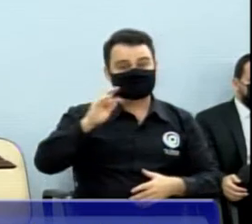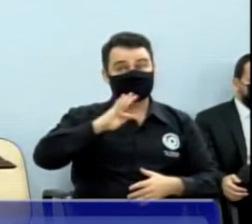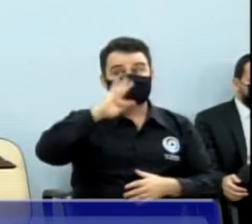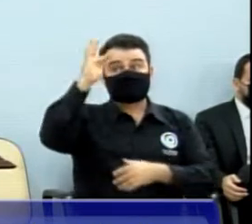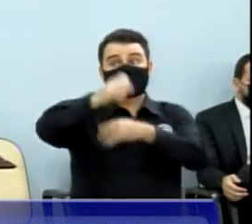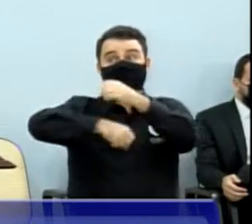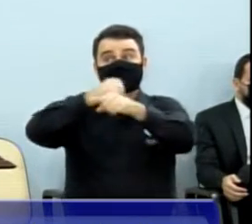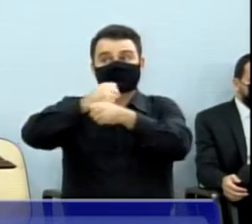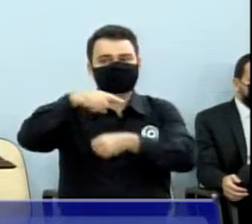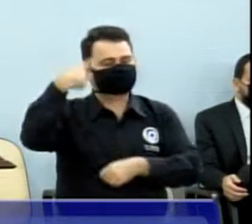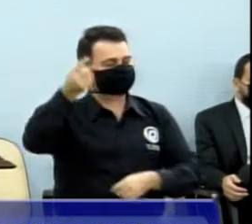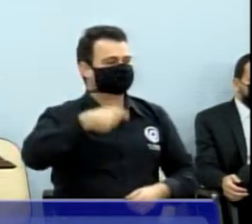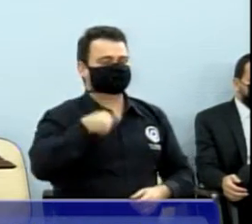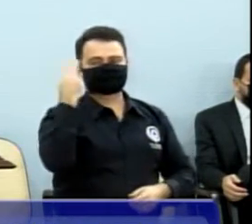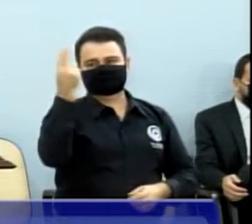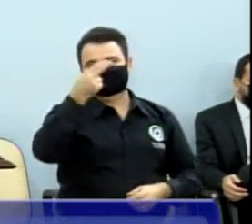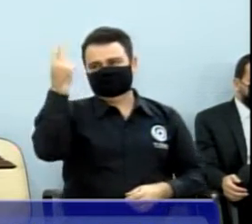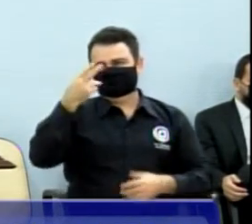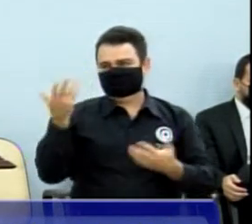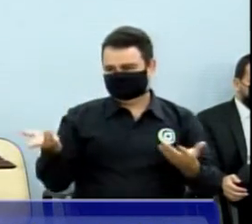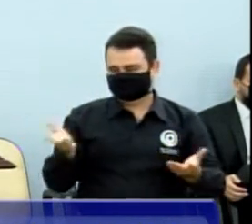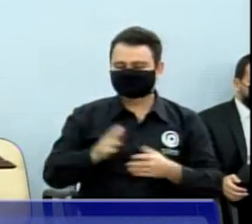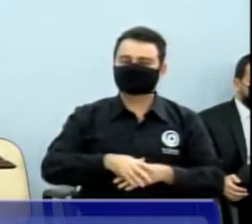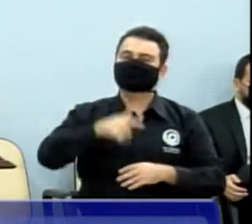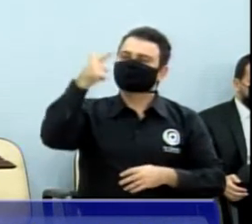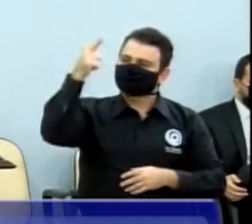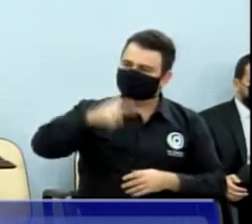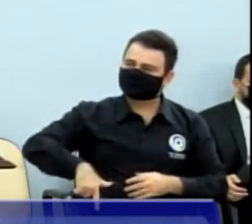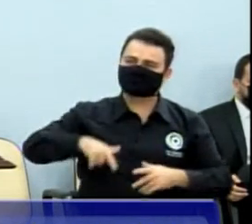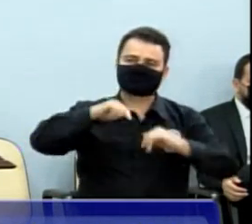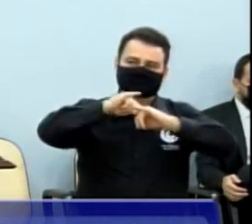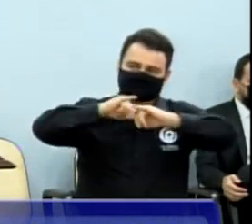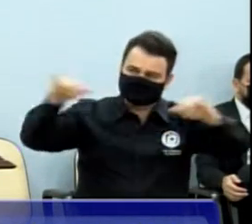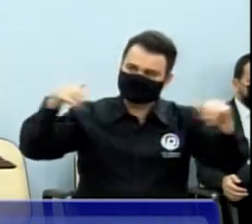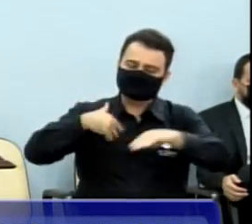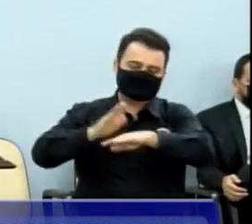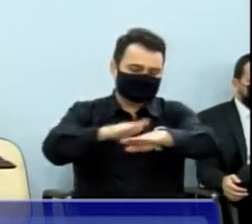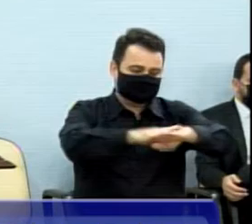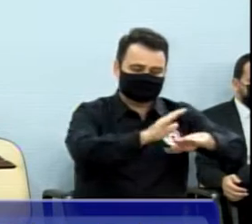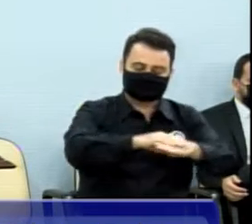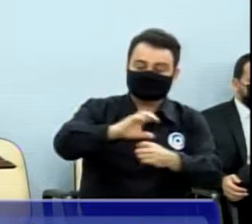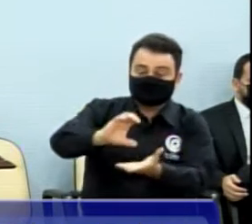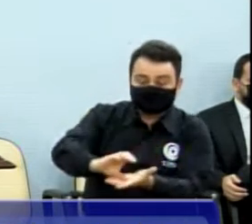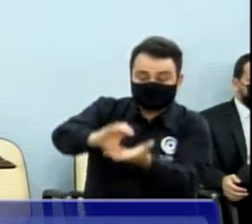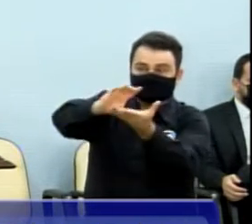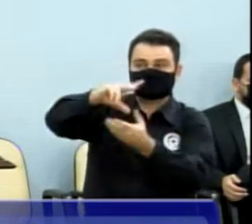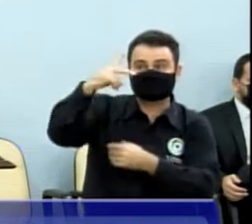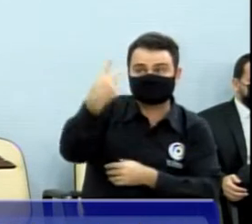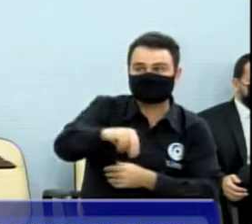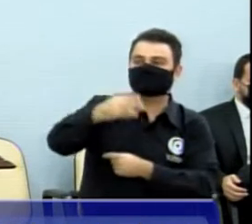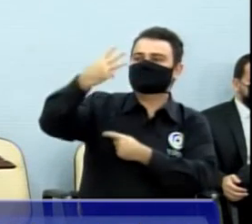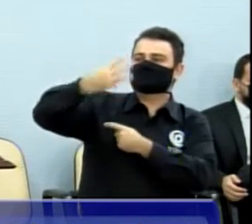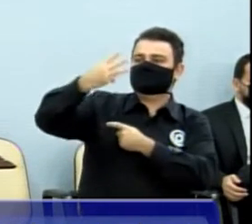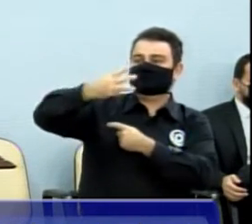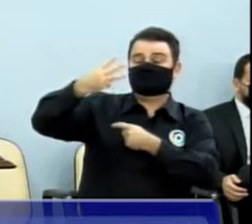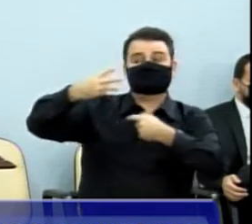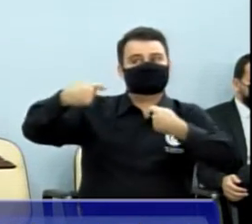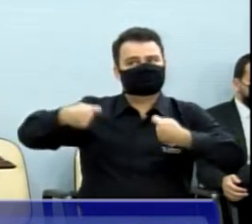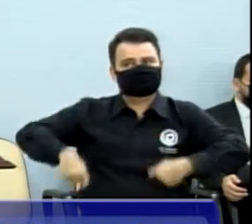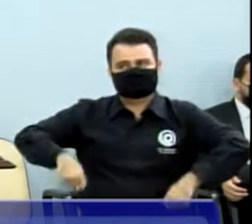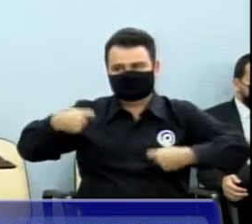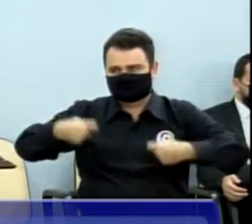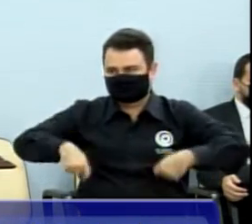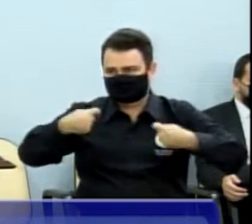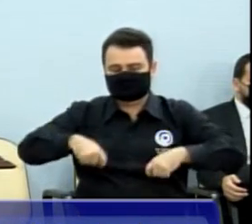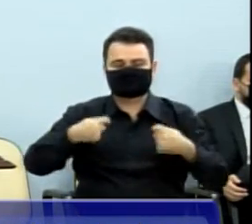Então, fique aqui mais nova, essa pauta novamente do Conselho, de mais um Conselho Tutelar, de maneira que a gente venha